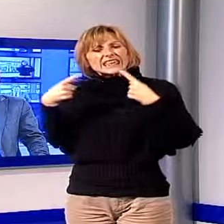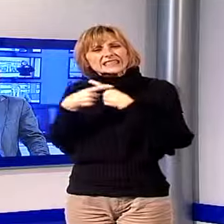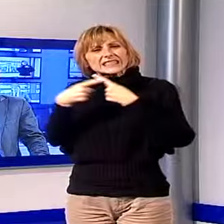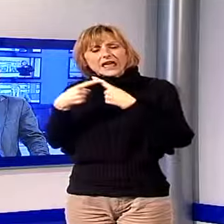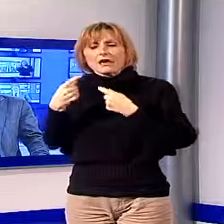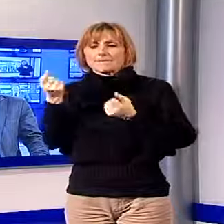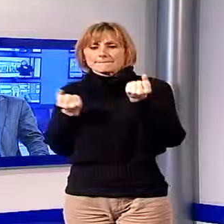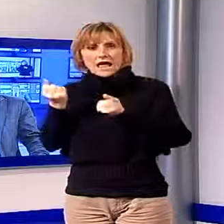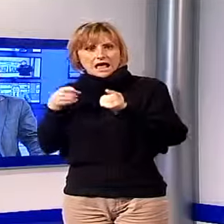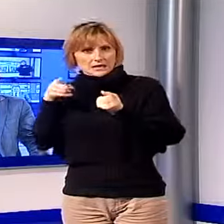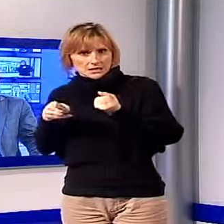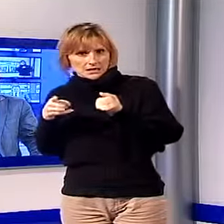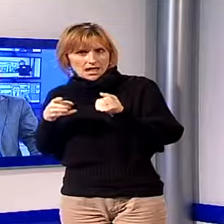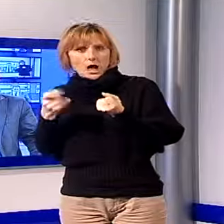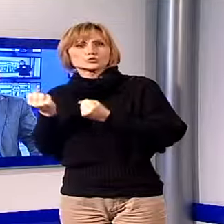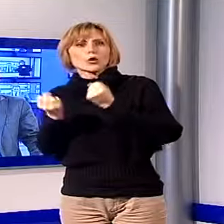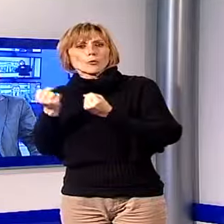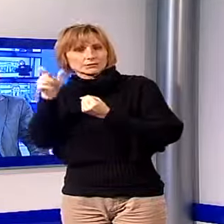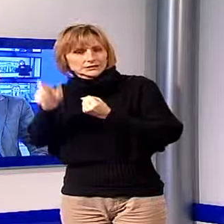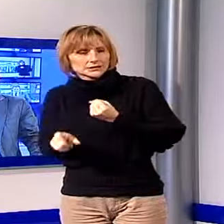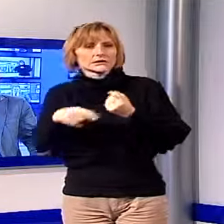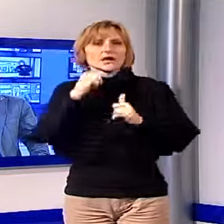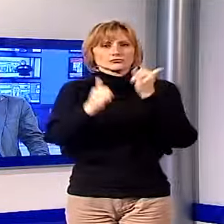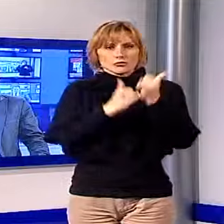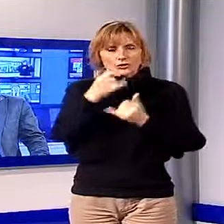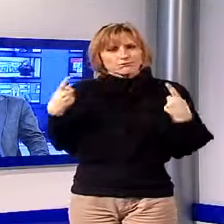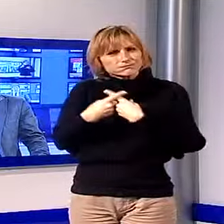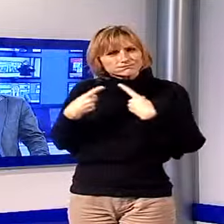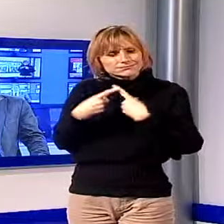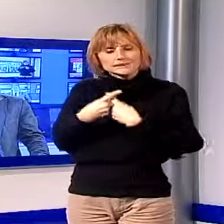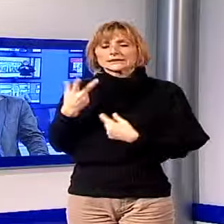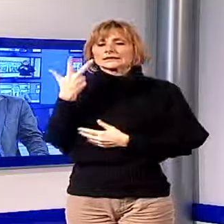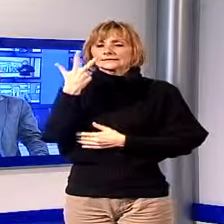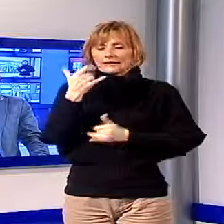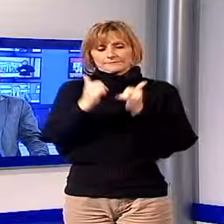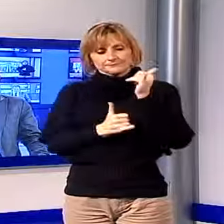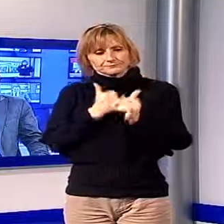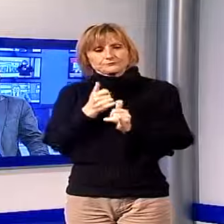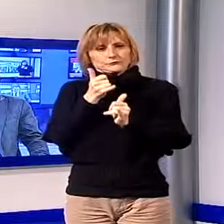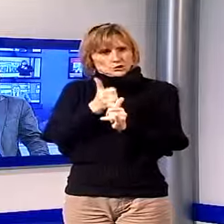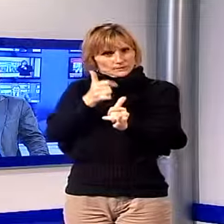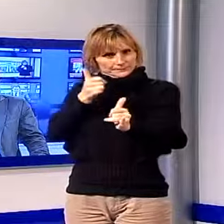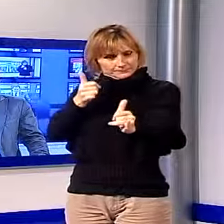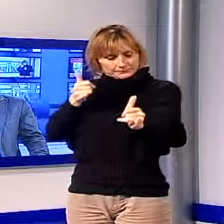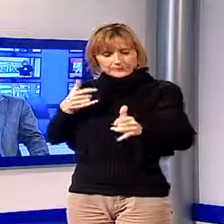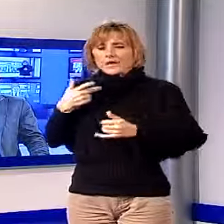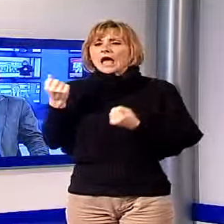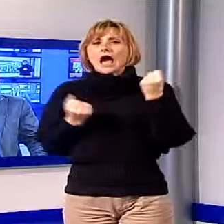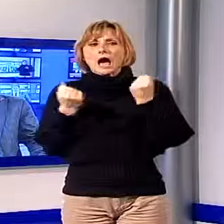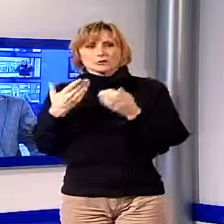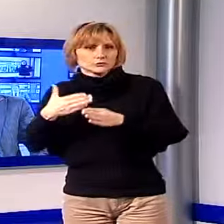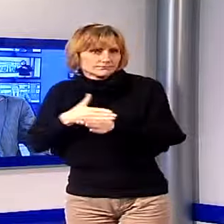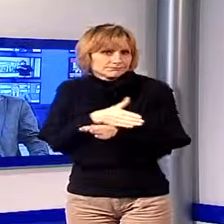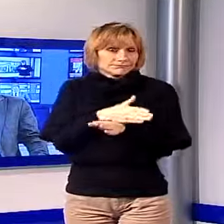Felino Sandei, all'Arancio. Tre ciclisti stavano percorrendo la strada e l'auto probabilmente ha avuto qualche